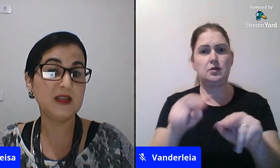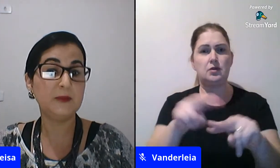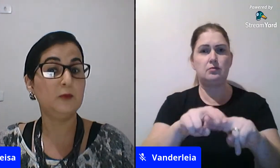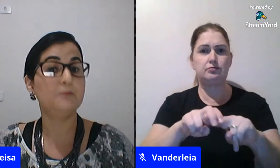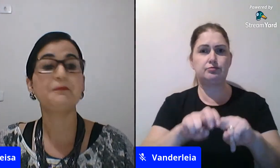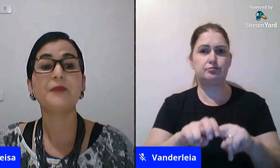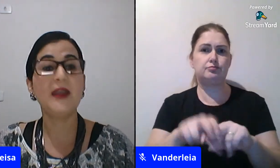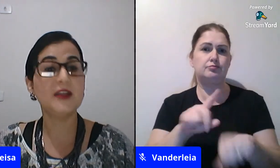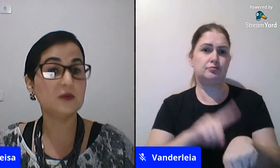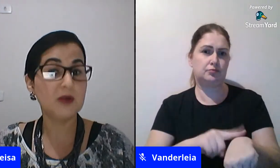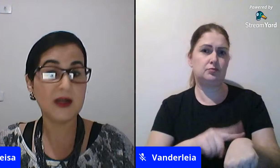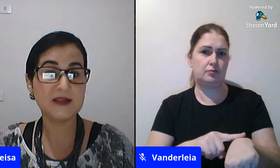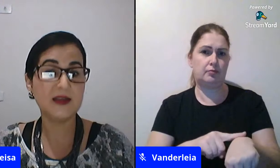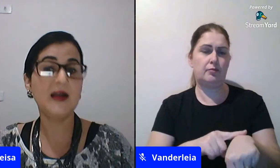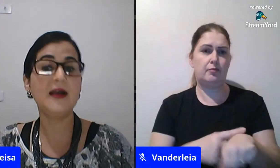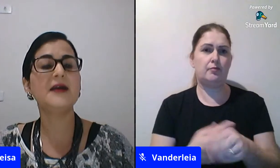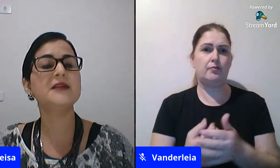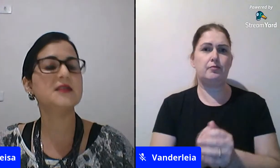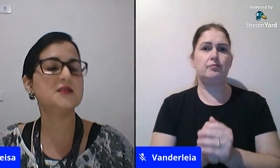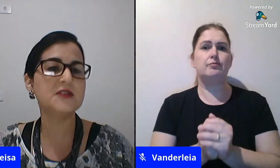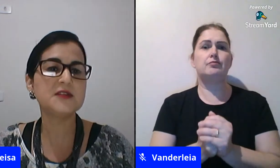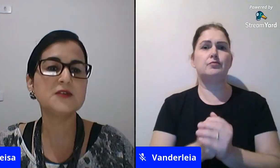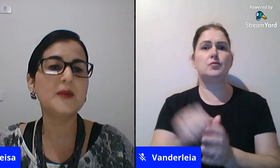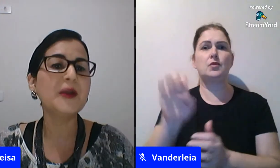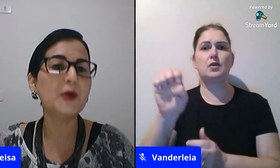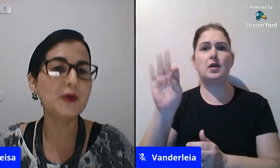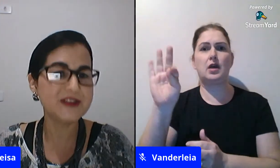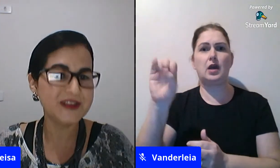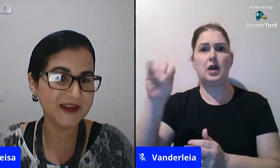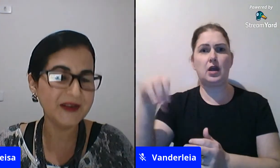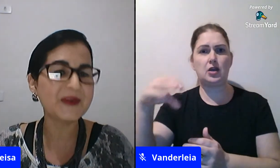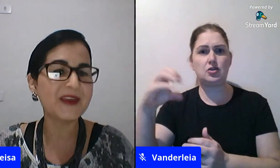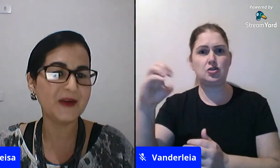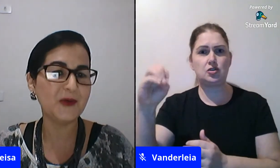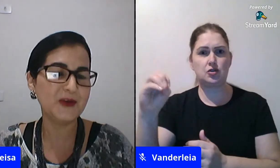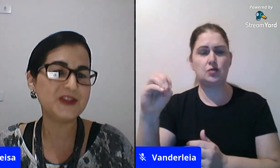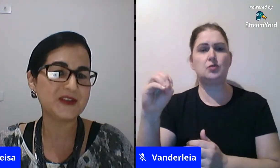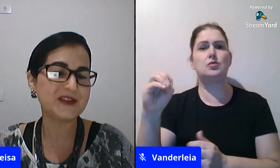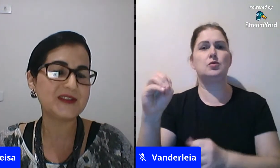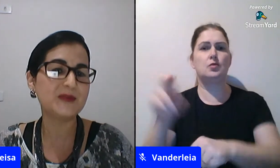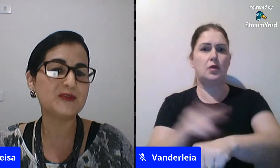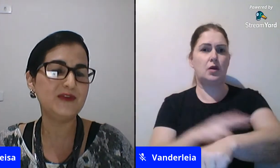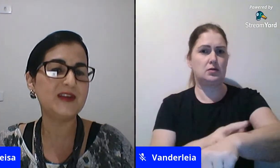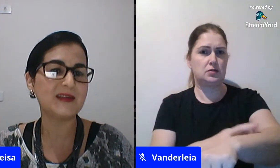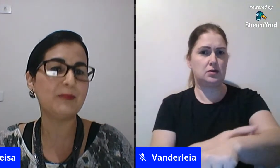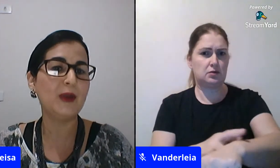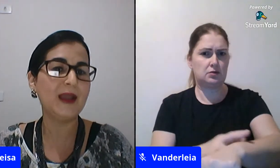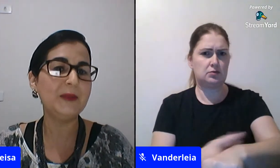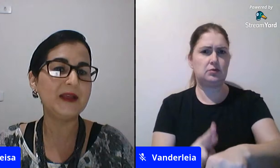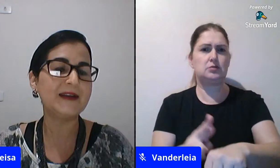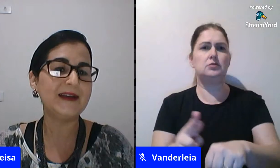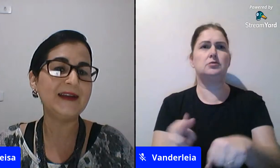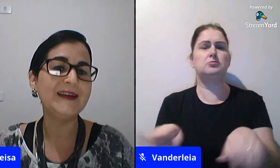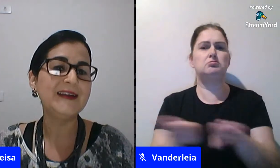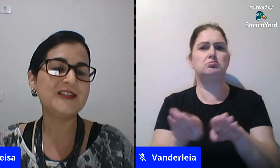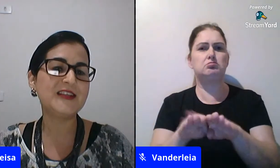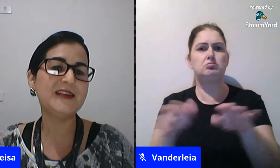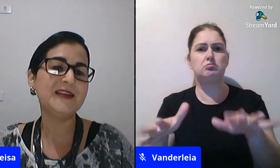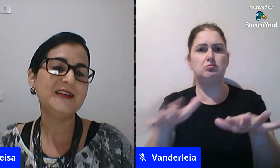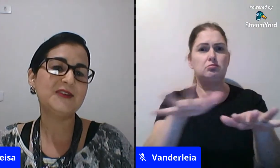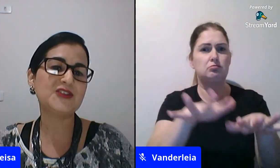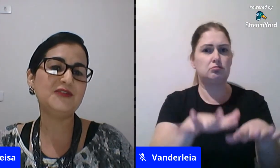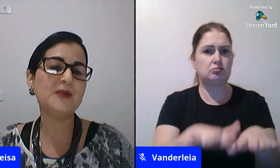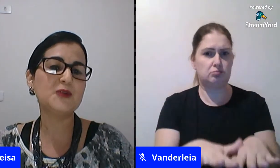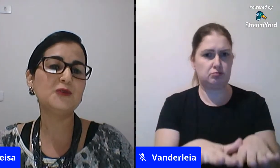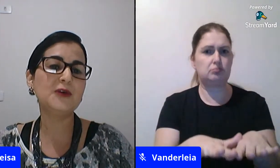questões, por exemplo, étnico-raciais, questões sobre a inclusão, que hoje nós estamos vivendo essa polêmica, né, de